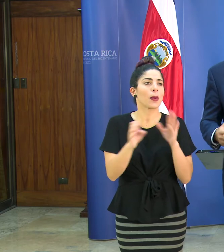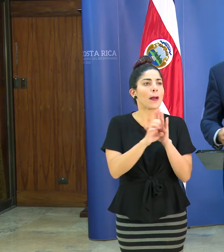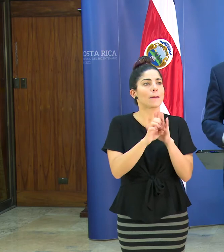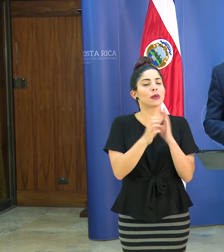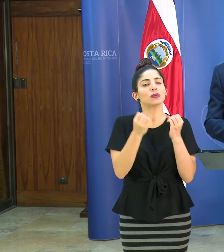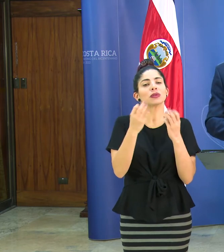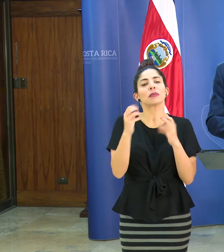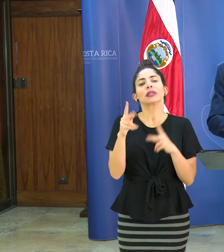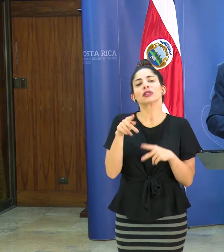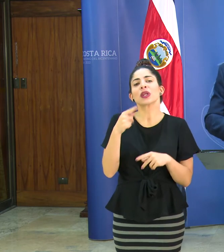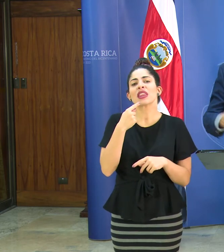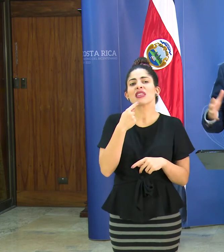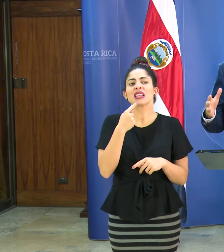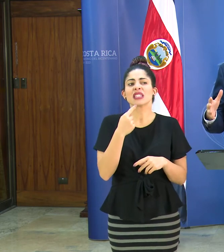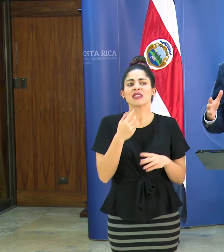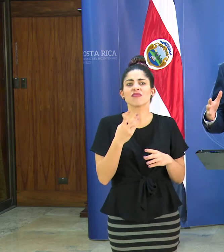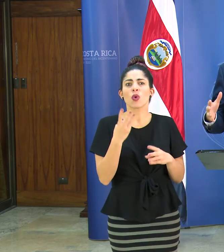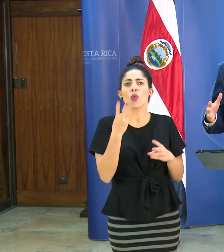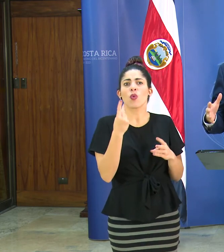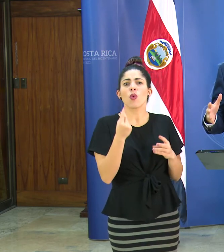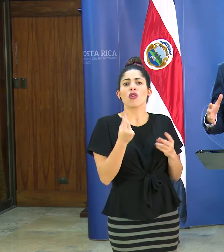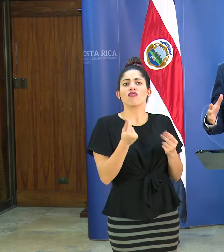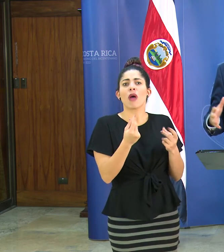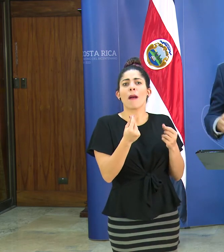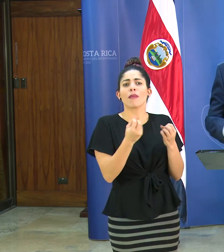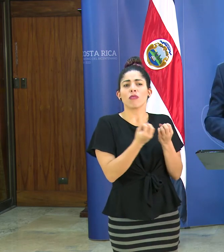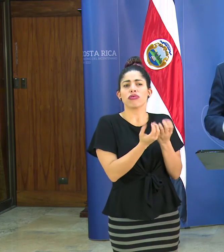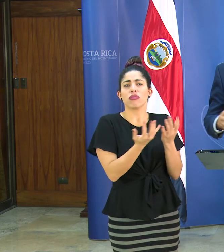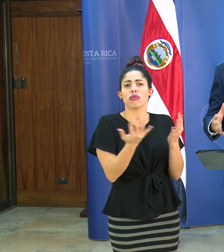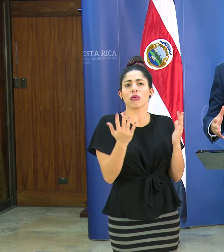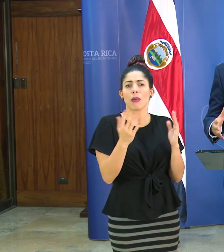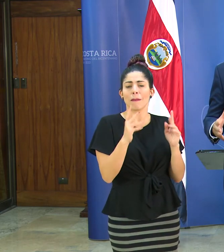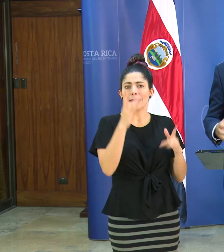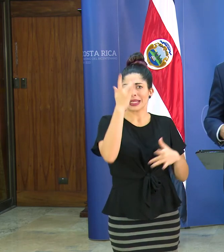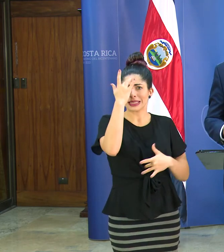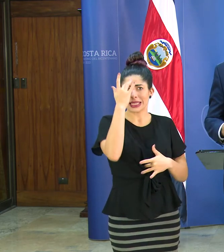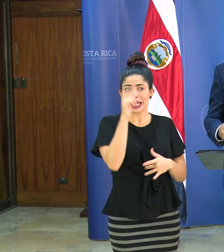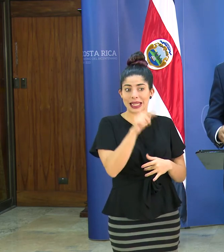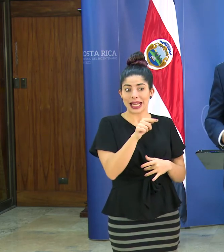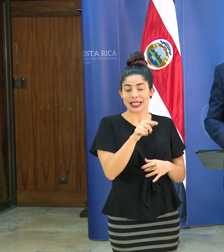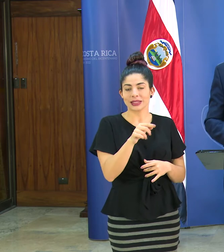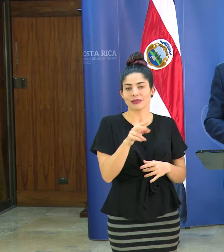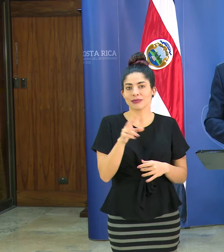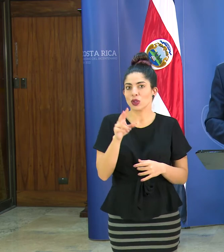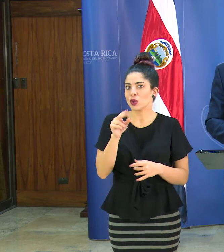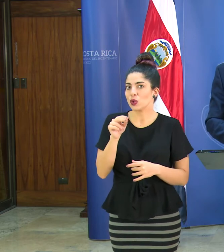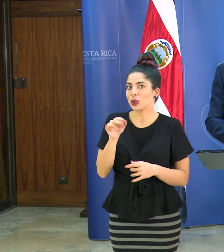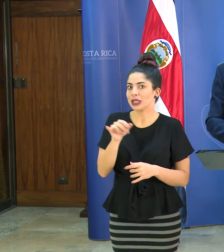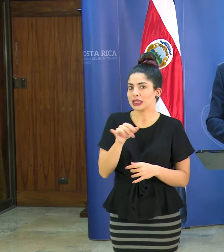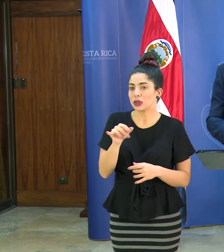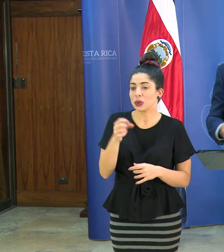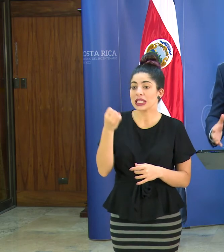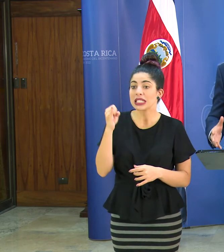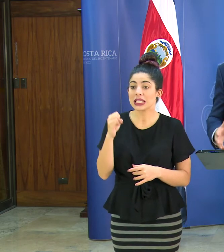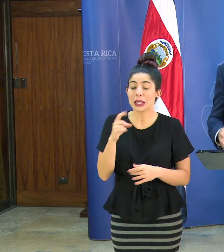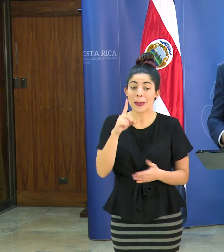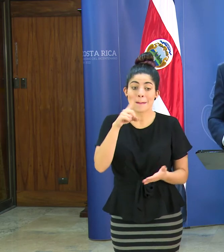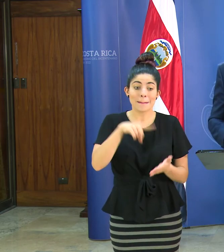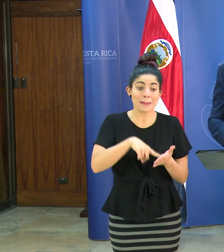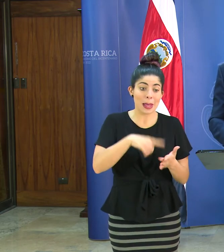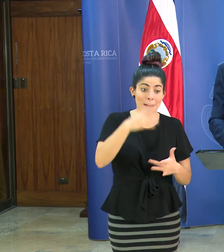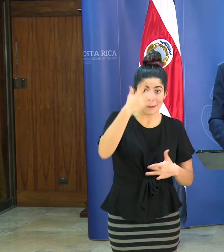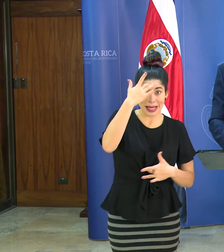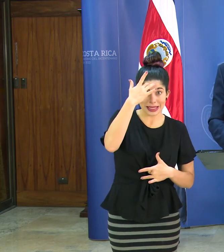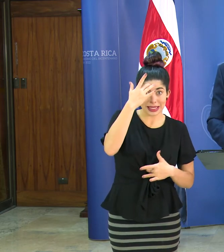mencionado mucho sobre qué tan rápido se acumulan los pacientes y eso es esencial no es lo mismo tratar mil pacientes